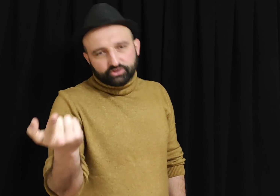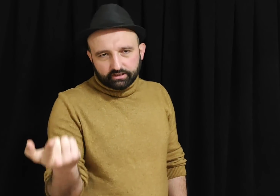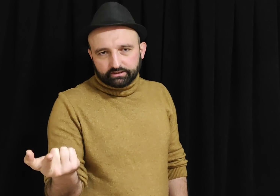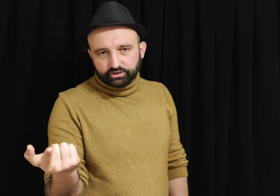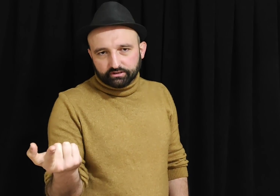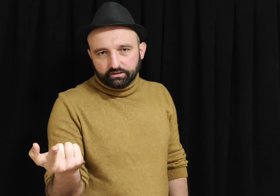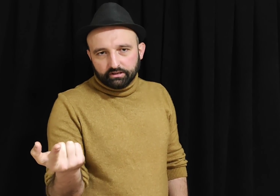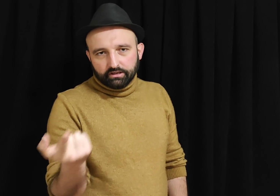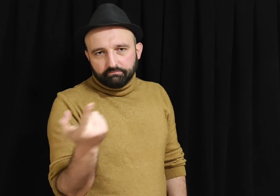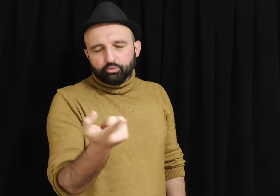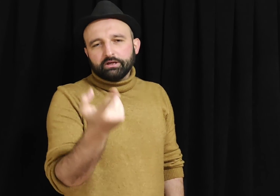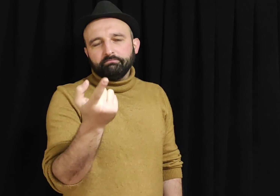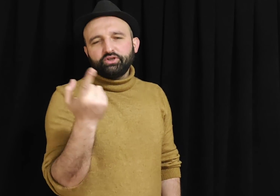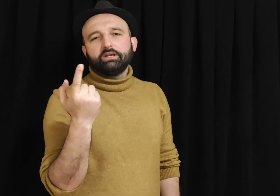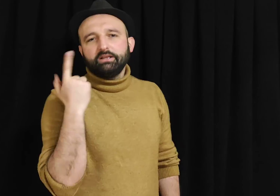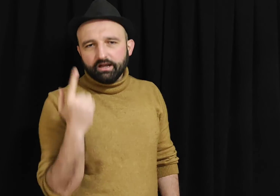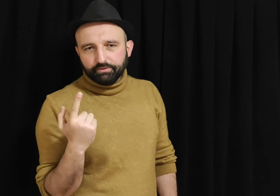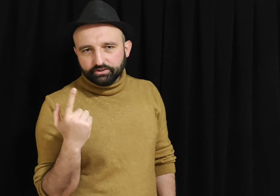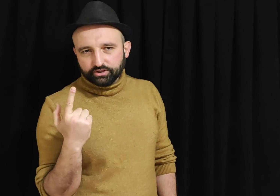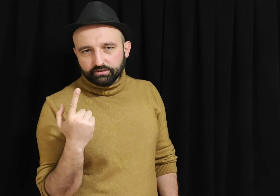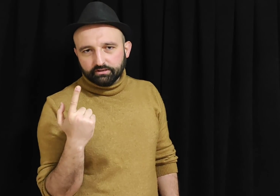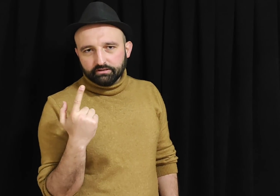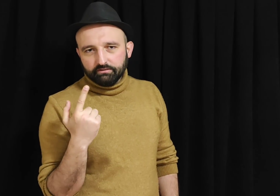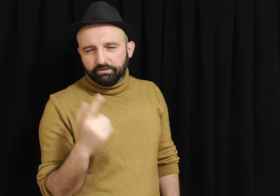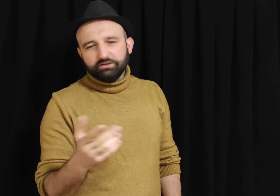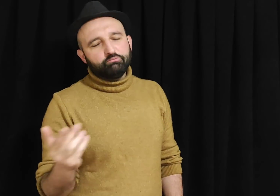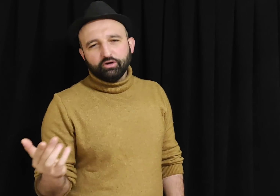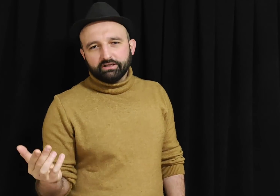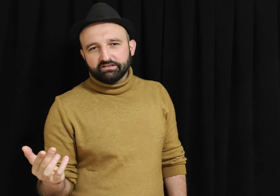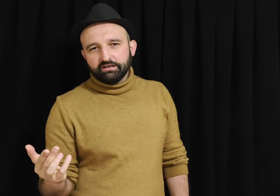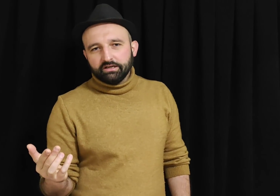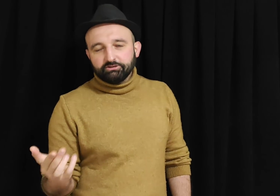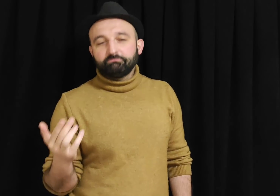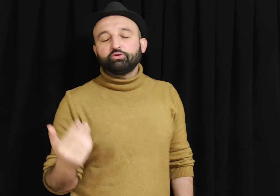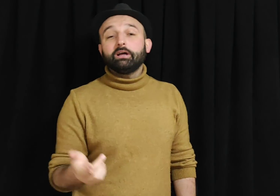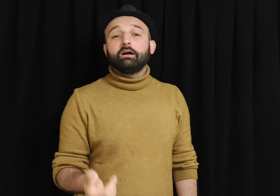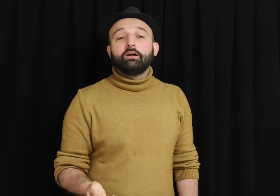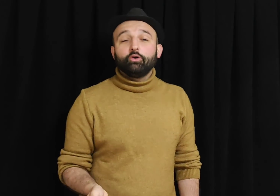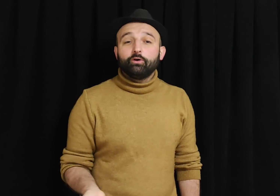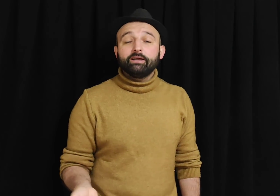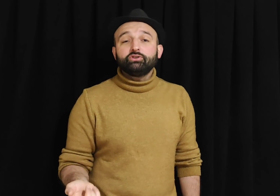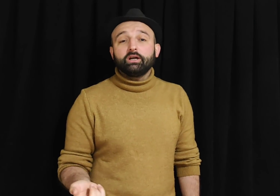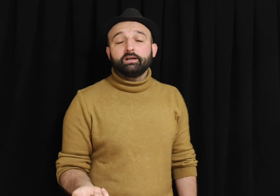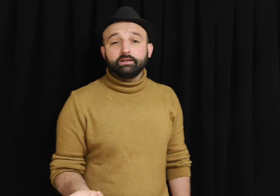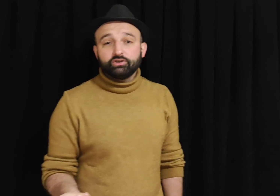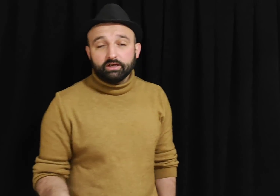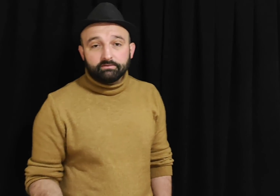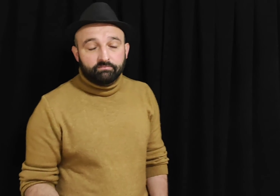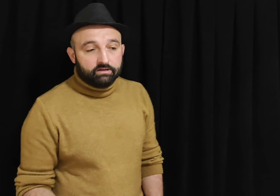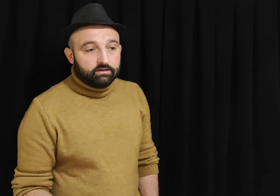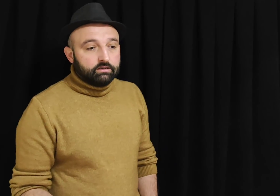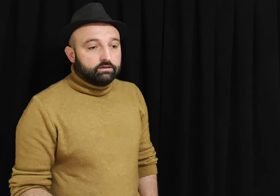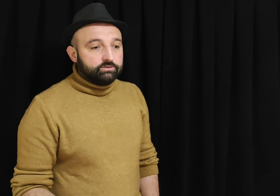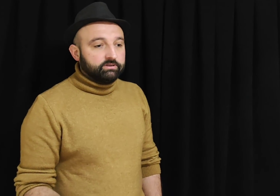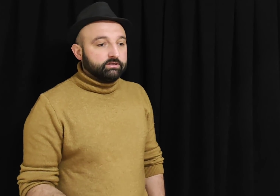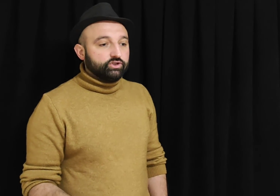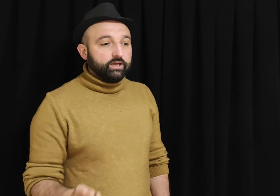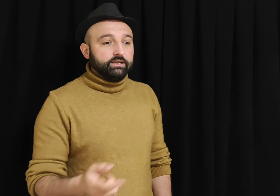çıkartacak. Bu zam bir şekilde yapılacak. Bitti bu kadar. Şimdi burada öğrenci arkadaşlar, şimdi şehir